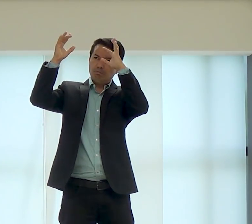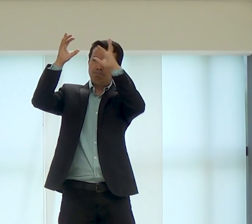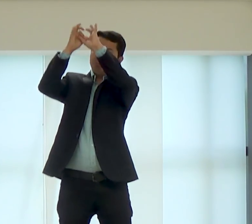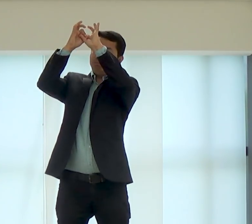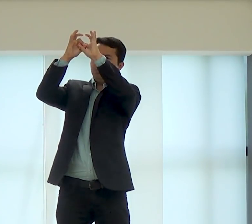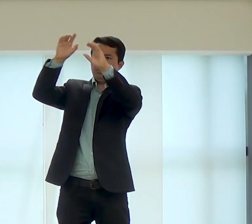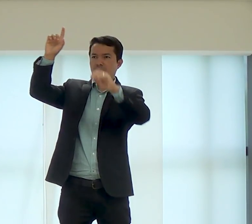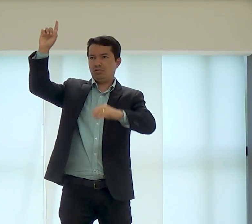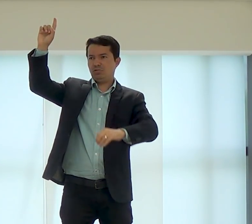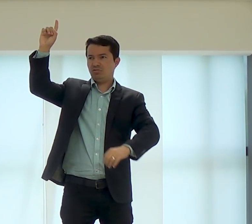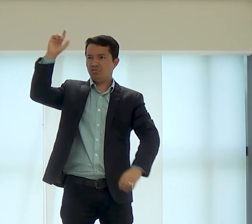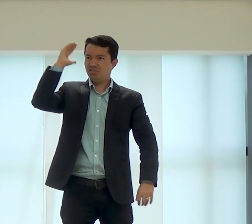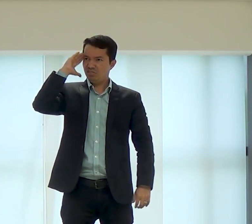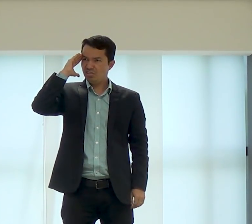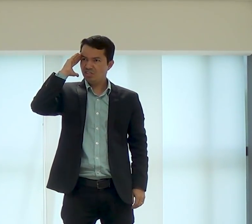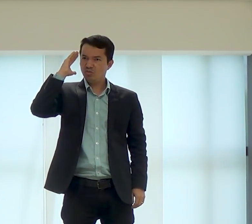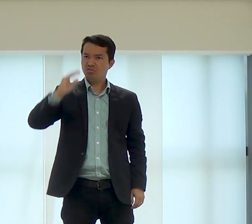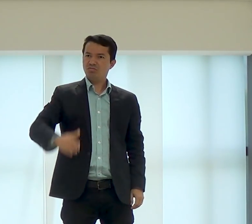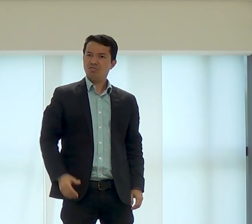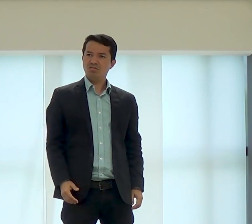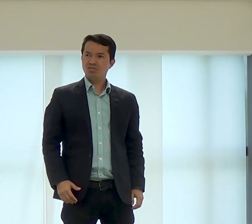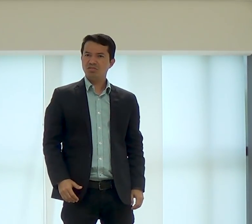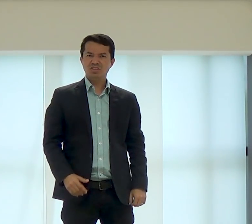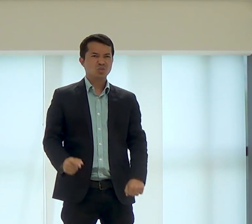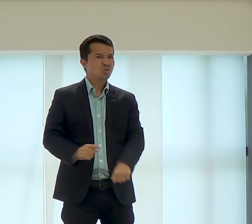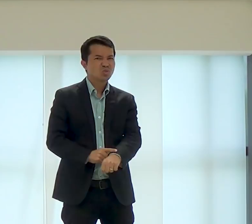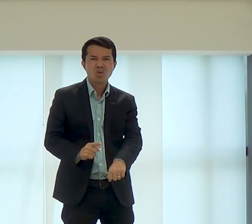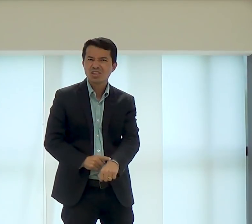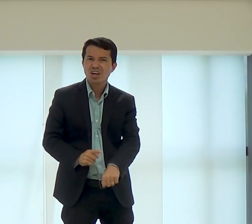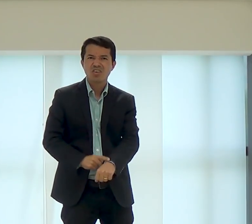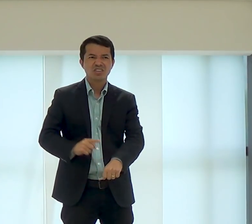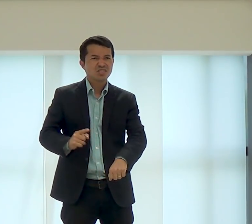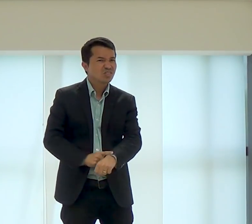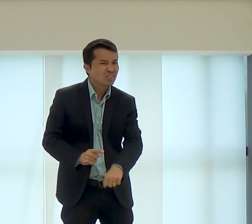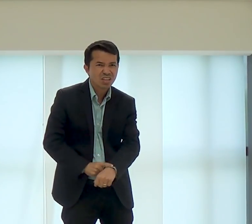conectado com Deus, ligado a Ele todo o tempo,